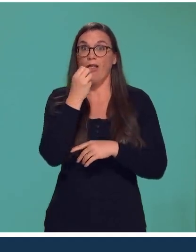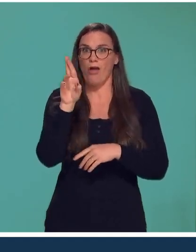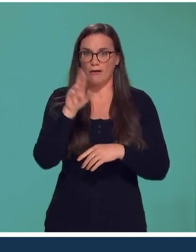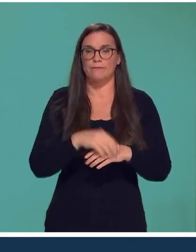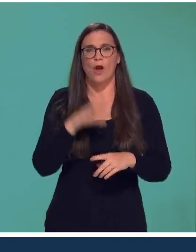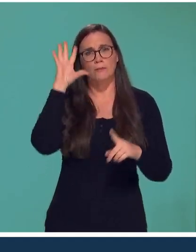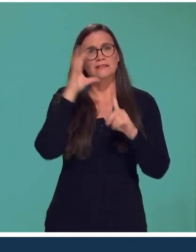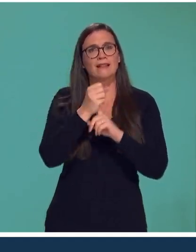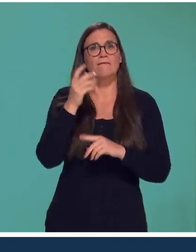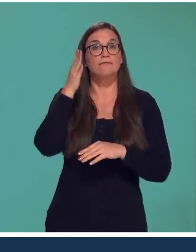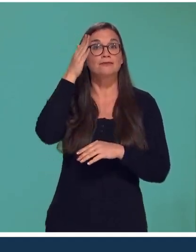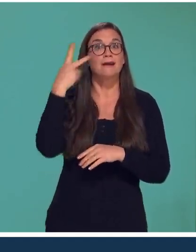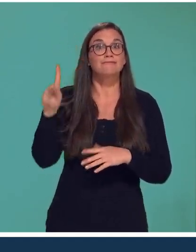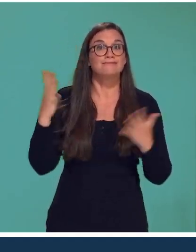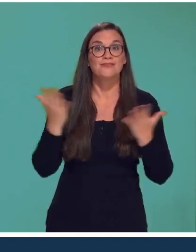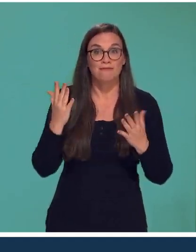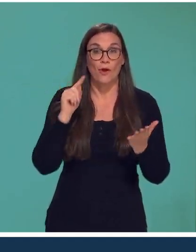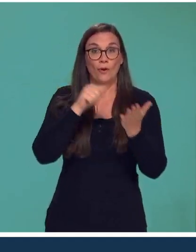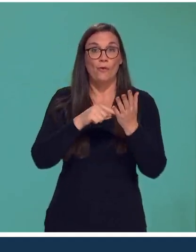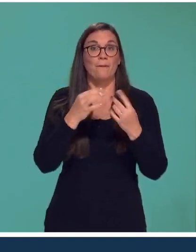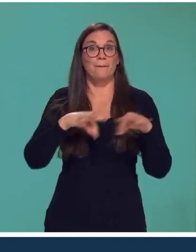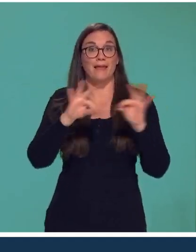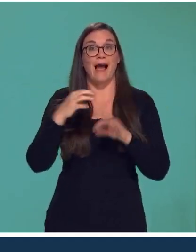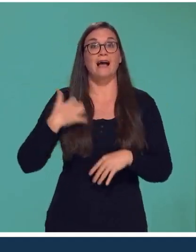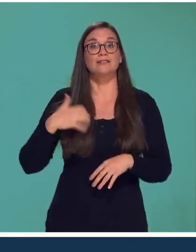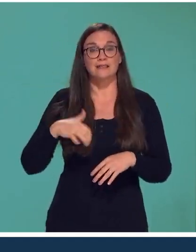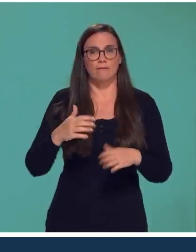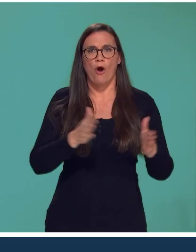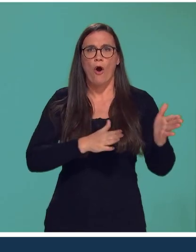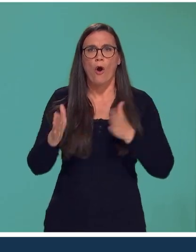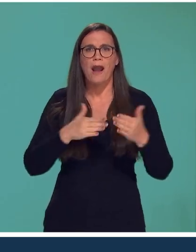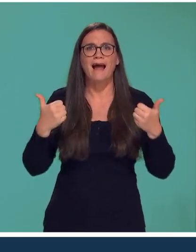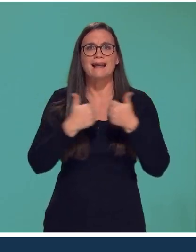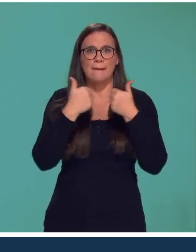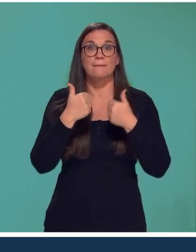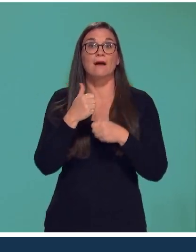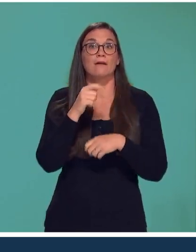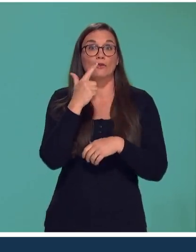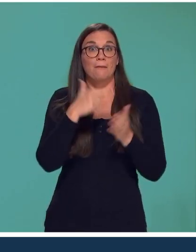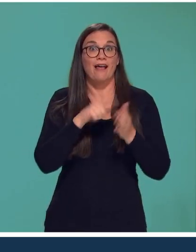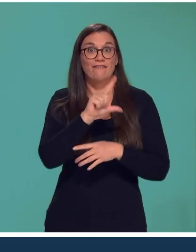or. Son prochain objectif, ce sont les Roller Games 2022 qui se dérouleront en Argentine.